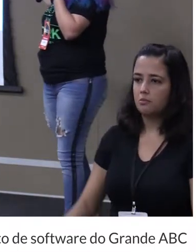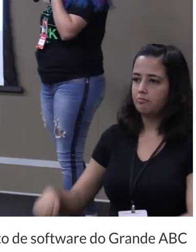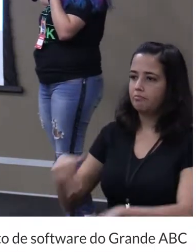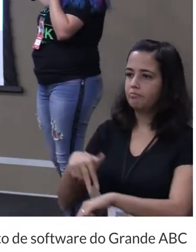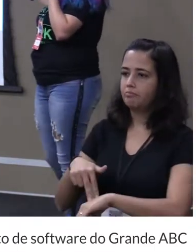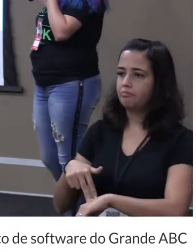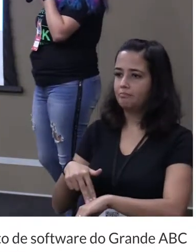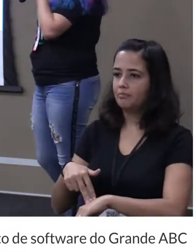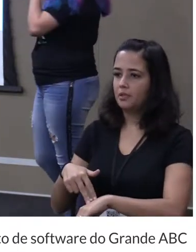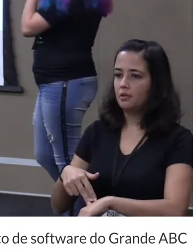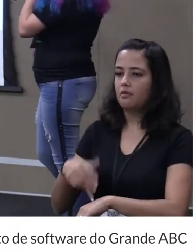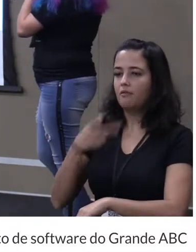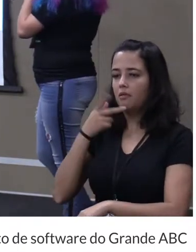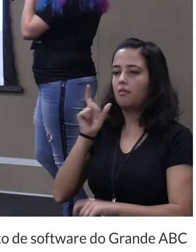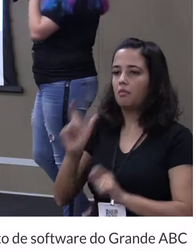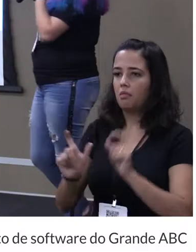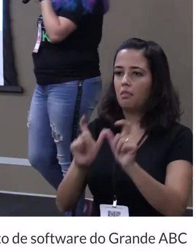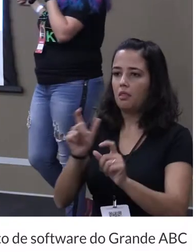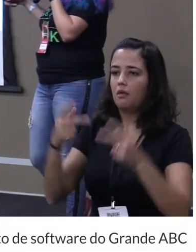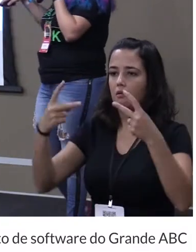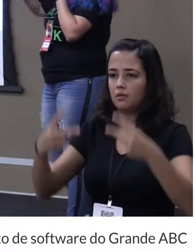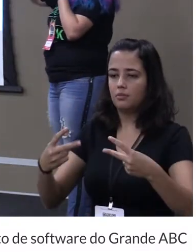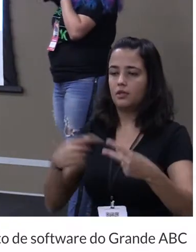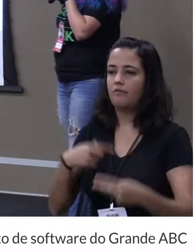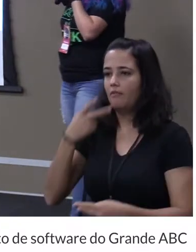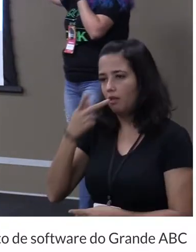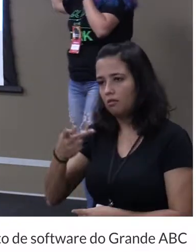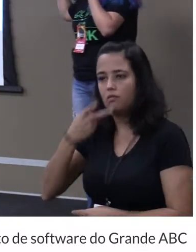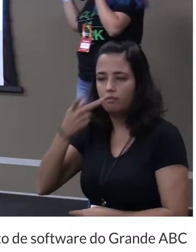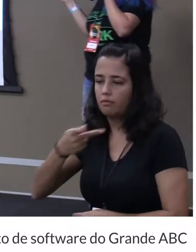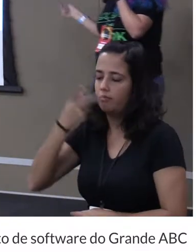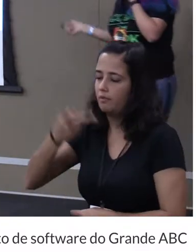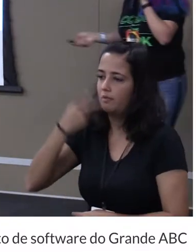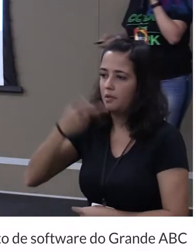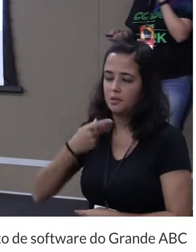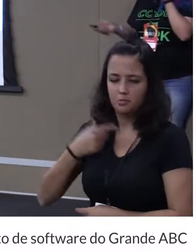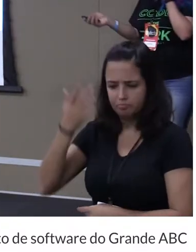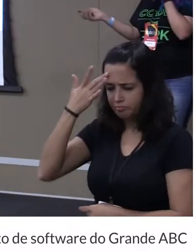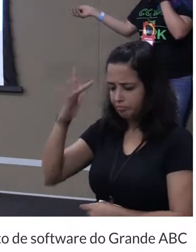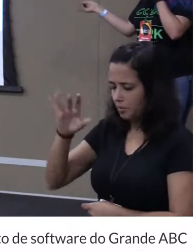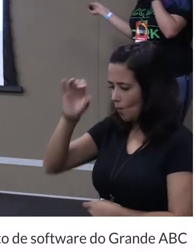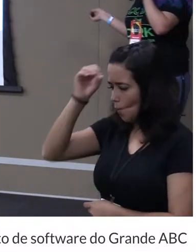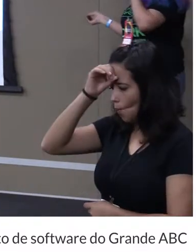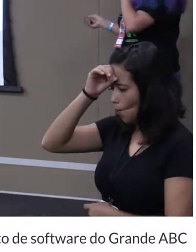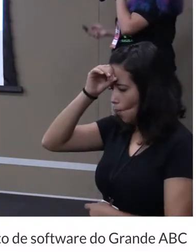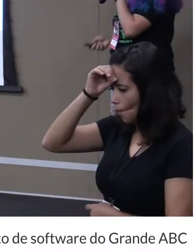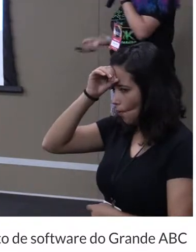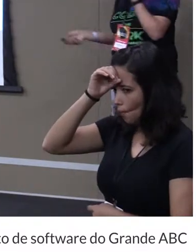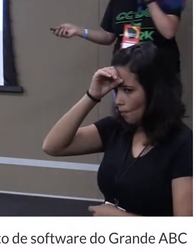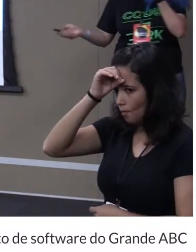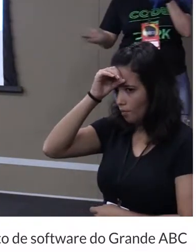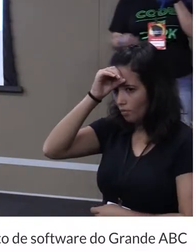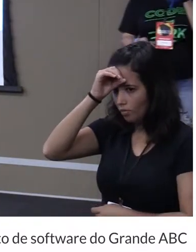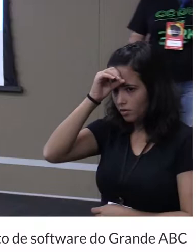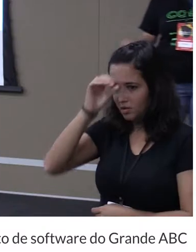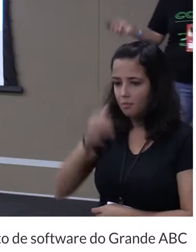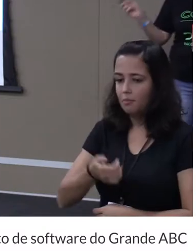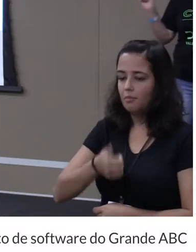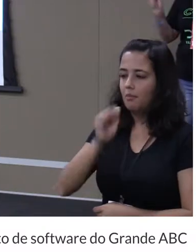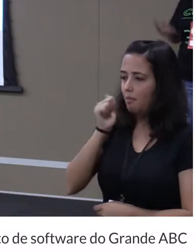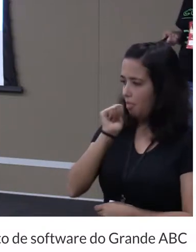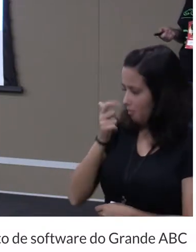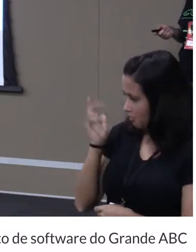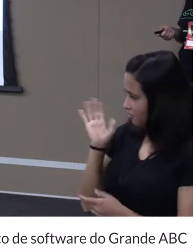falando de tags HTML loucona falou polimer lá nem sei o que é a pessoa bebeu já logo cedo.